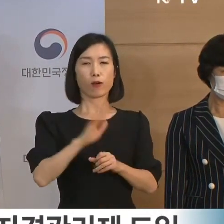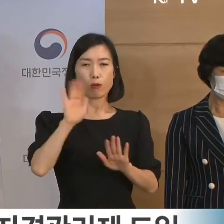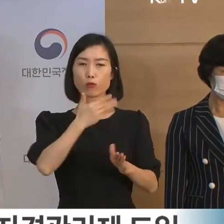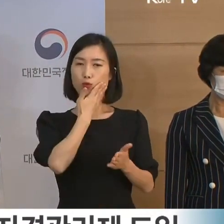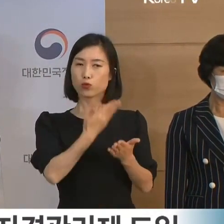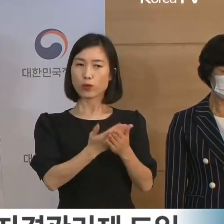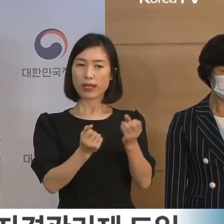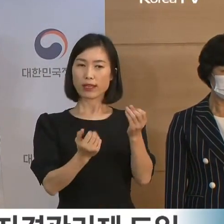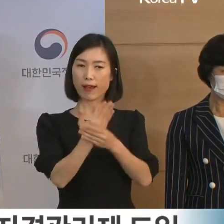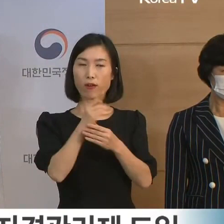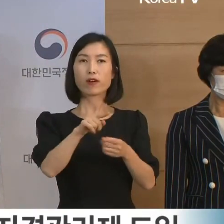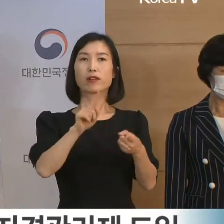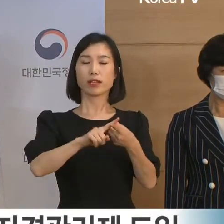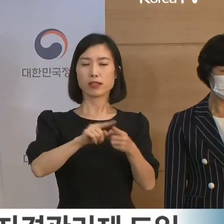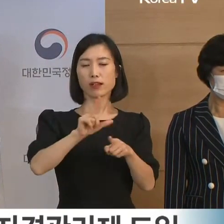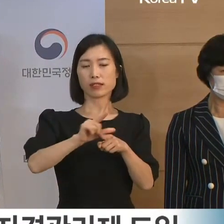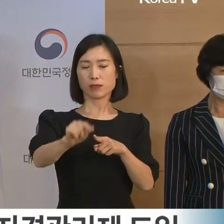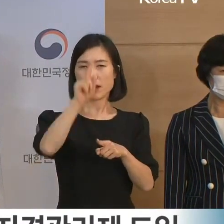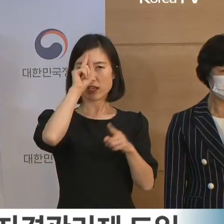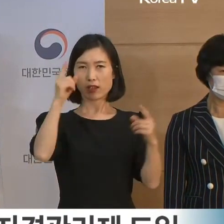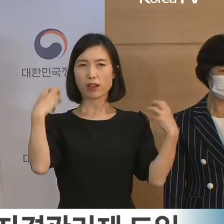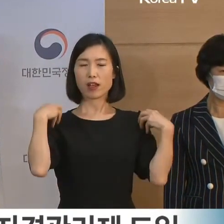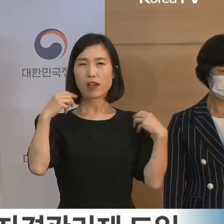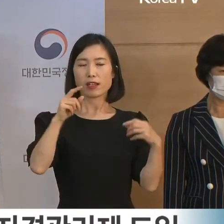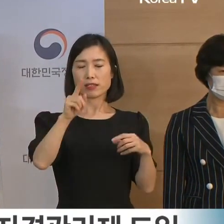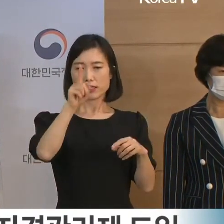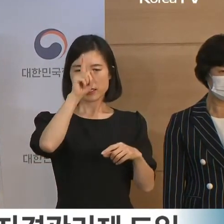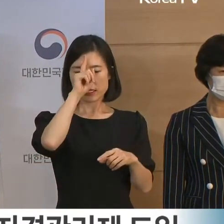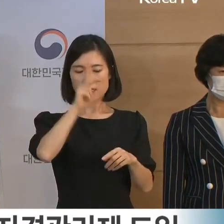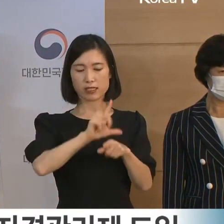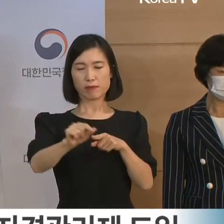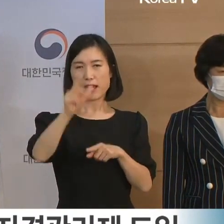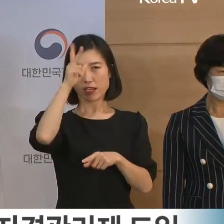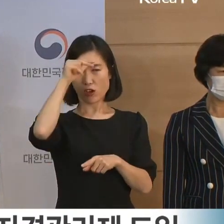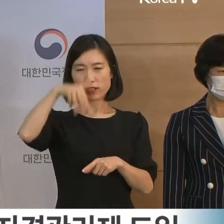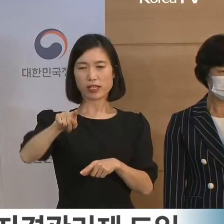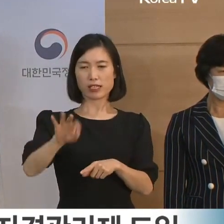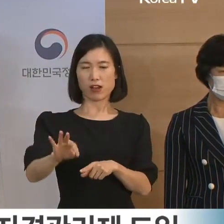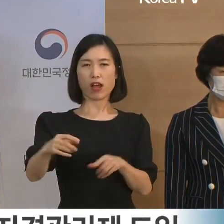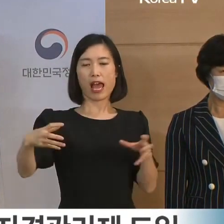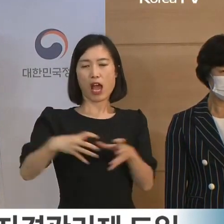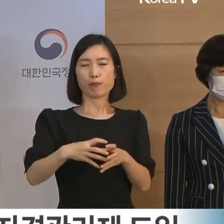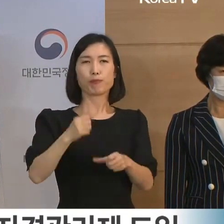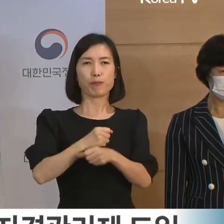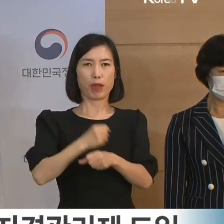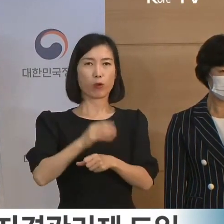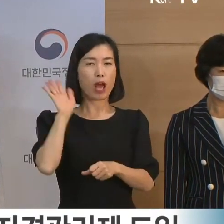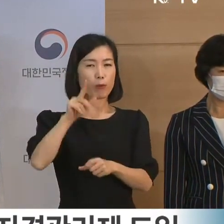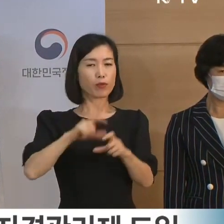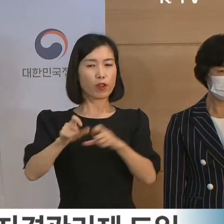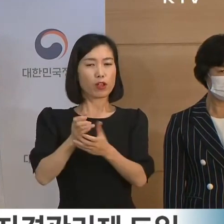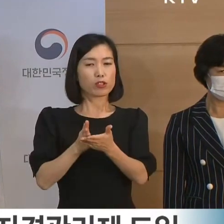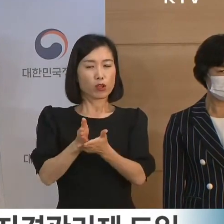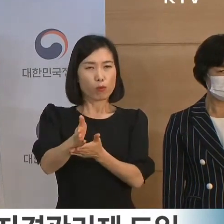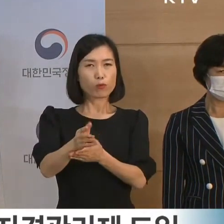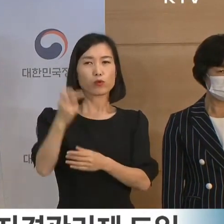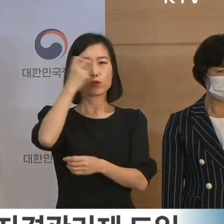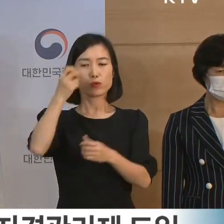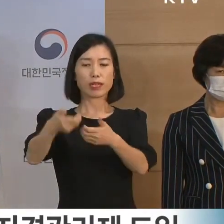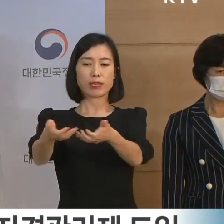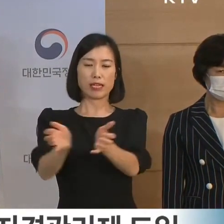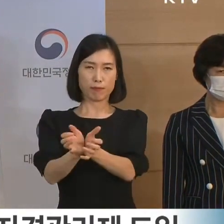대응을 위한 지방경찰청 중심 수사체계를 확립하는 한편 전문 수사팀과